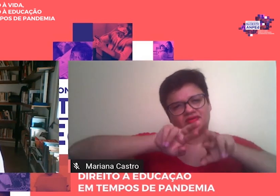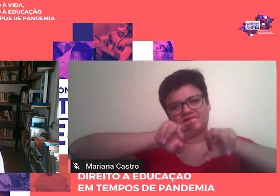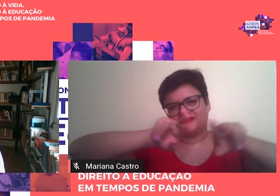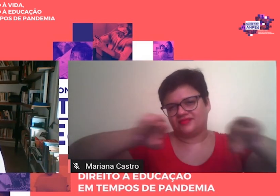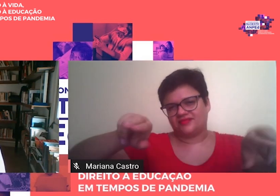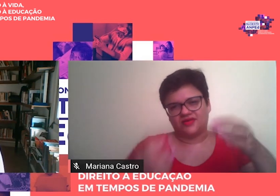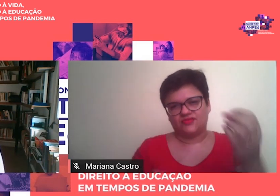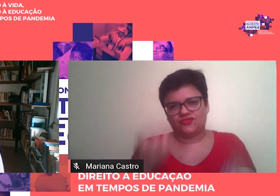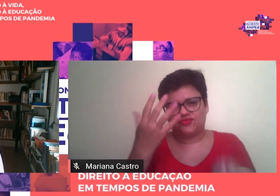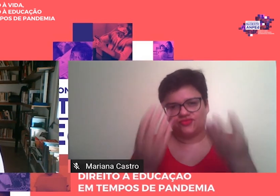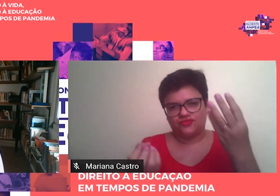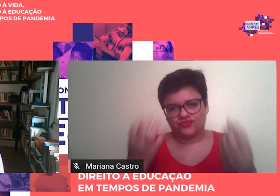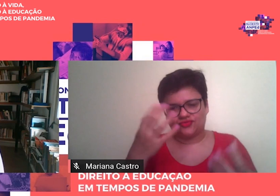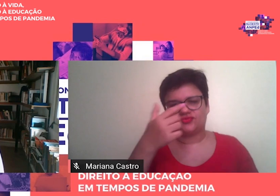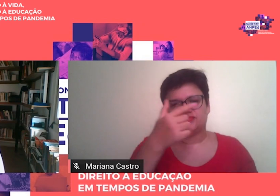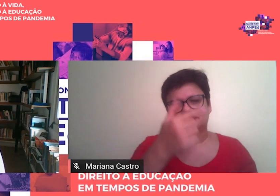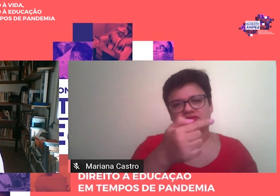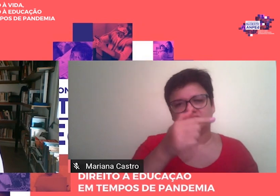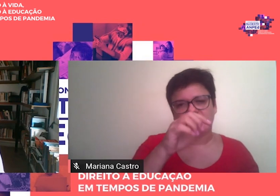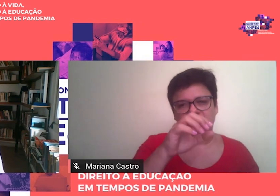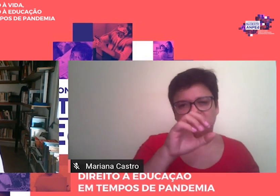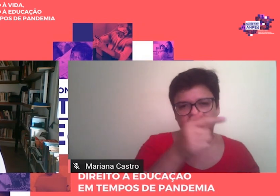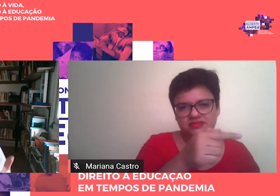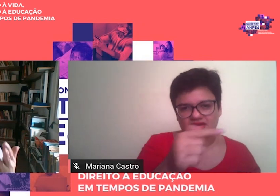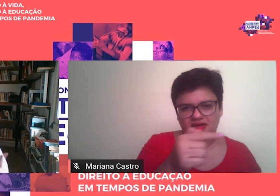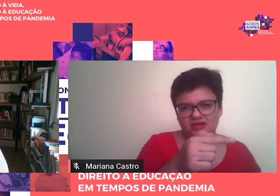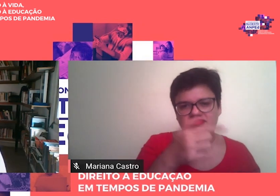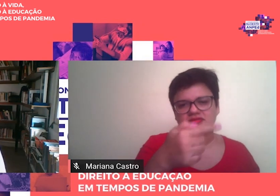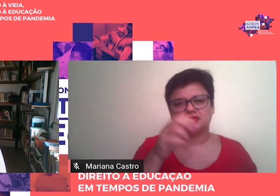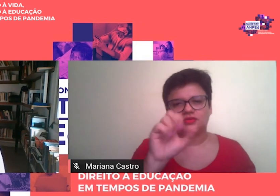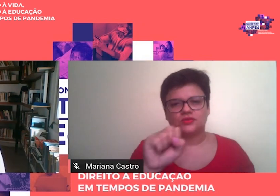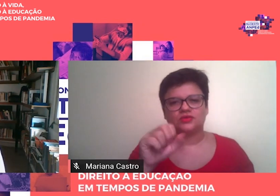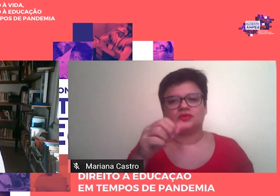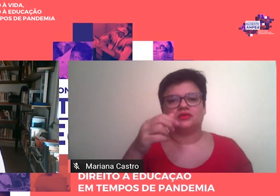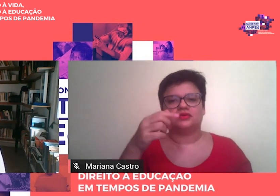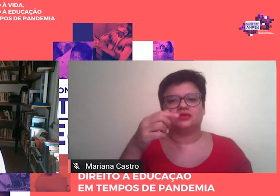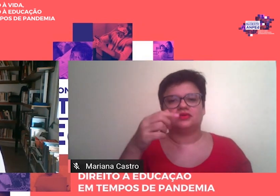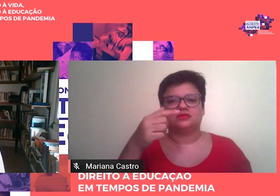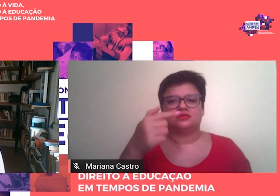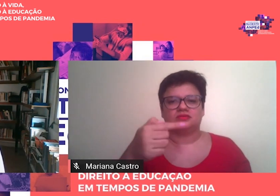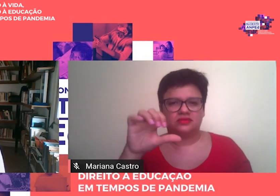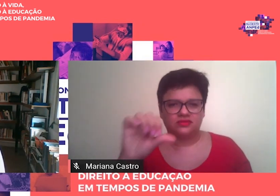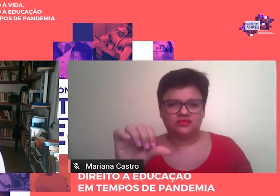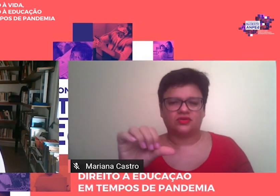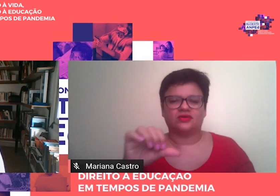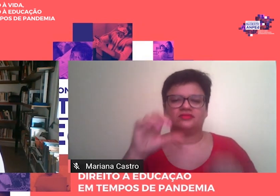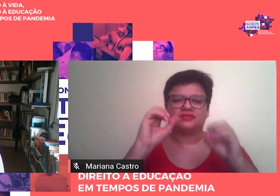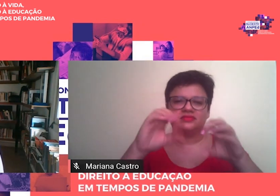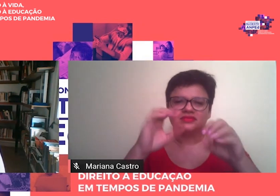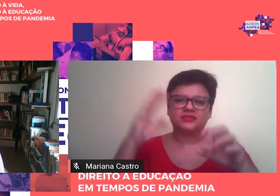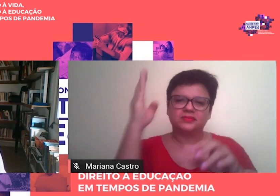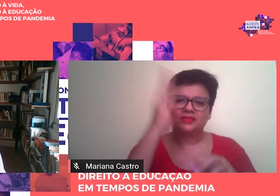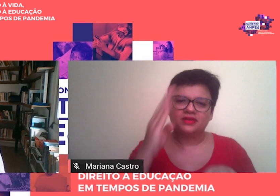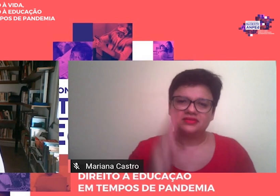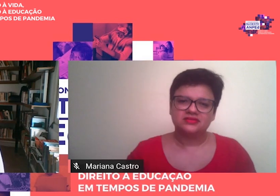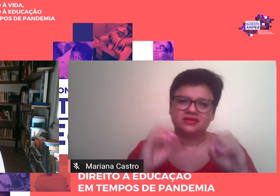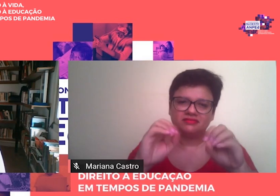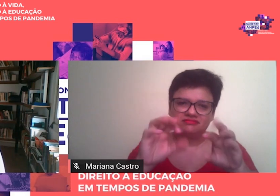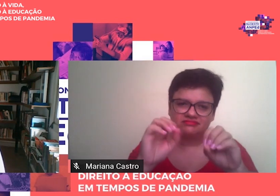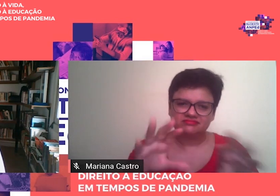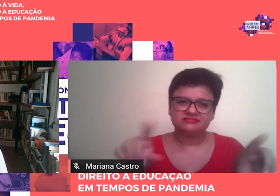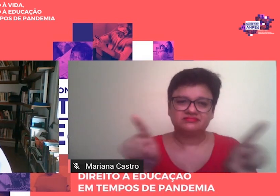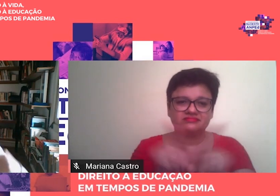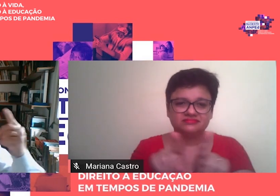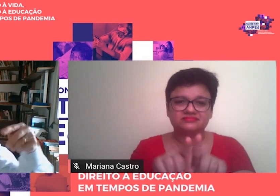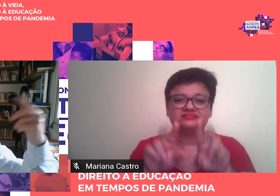77, 78, 79, as Conferências Brasileiras de Educação, então, as próprias reuniões